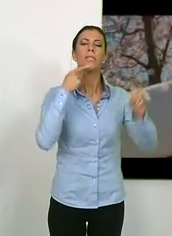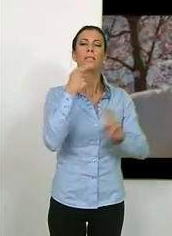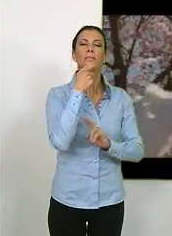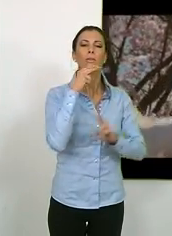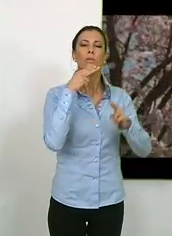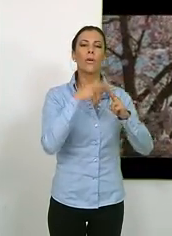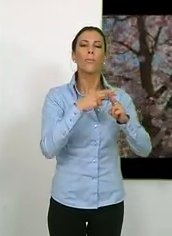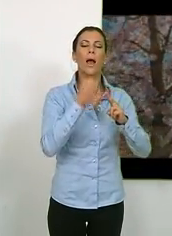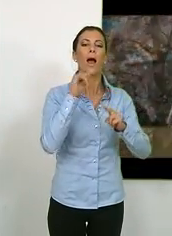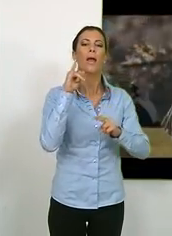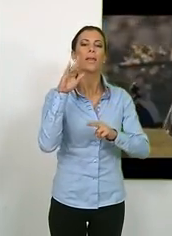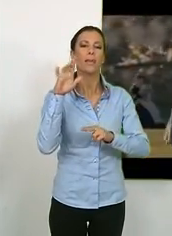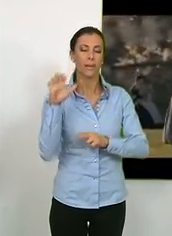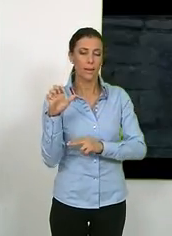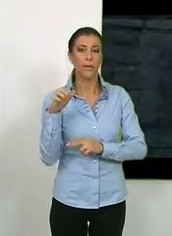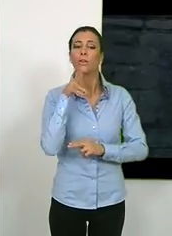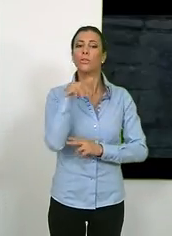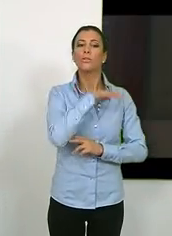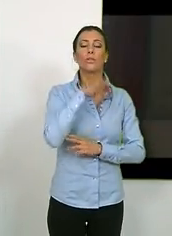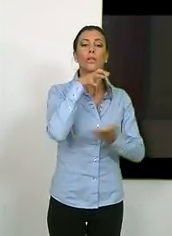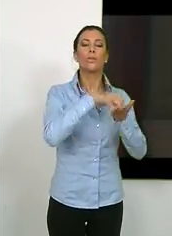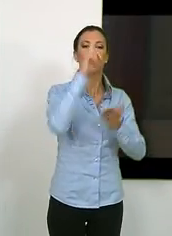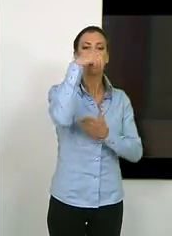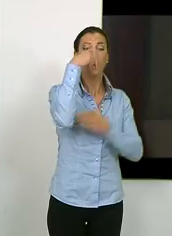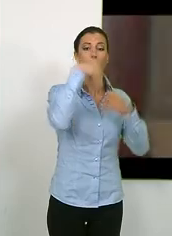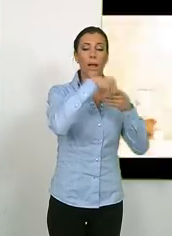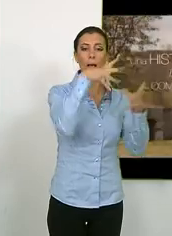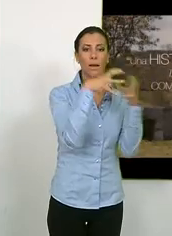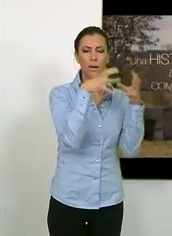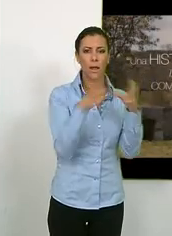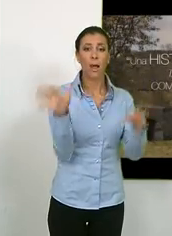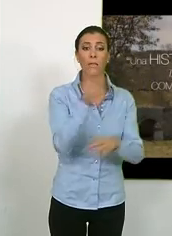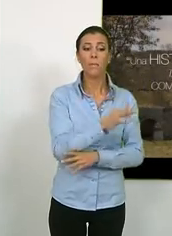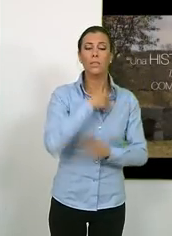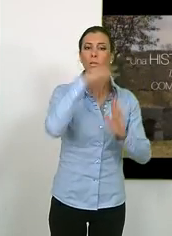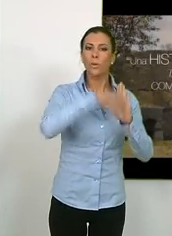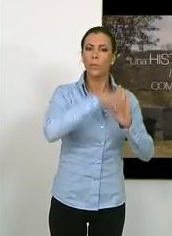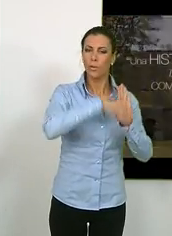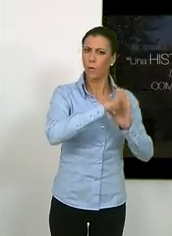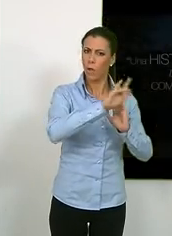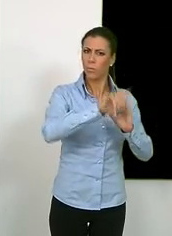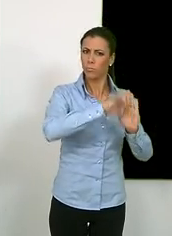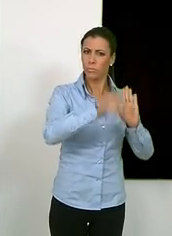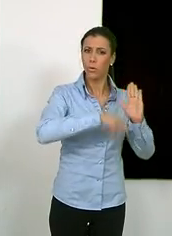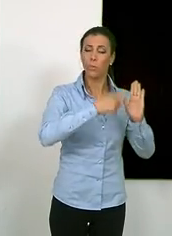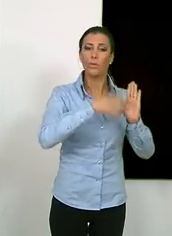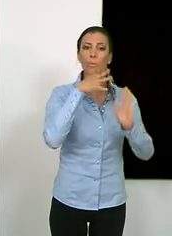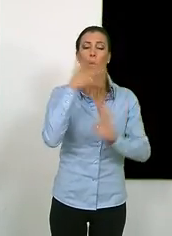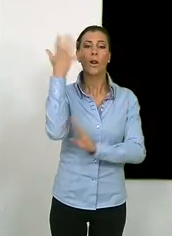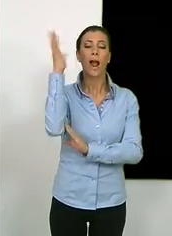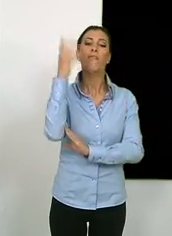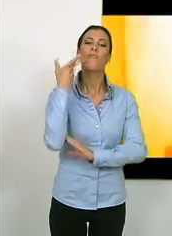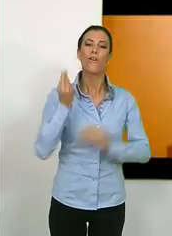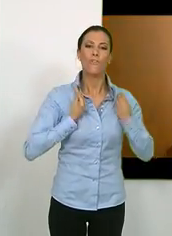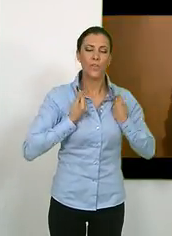James Aire será en el Centro Cultural de Caja Granada. Además, la programación se completa con El Árbol de la Vida,